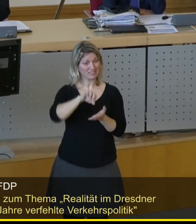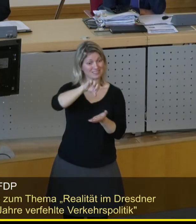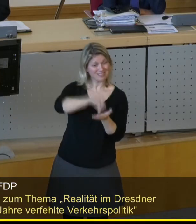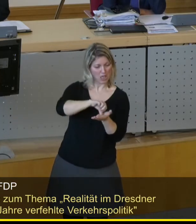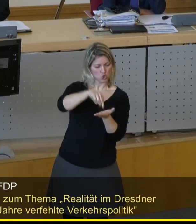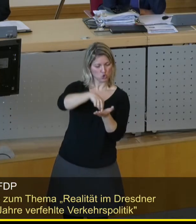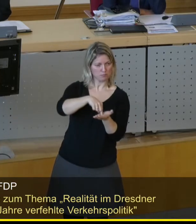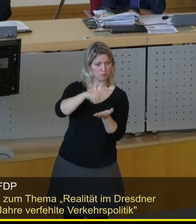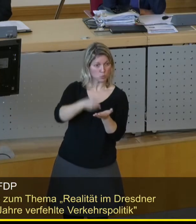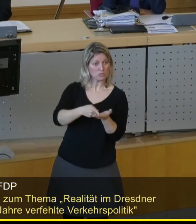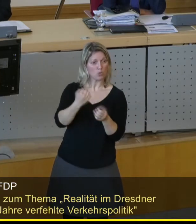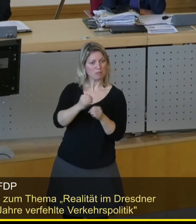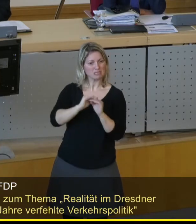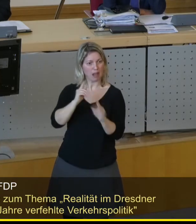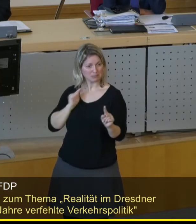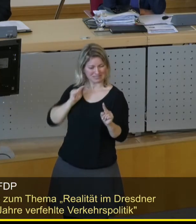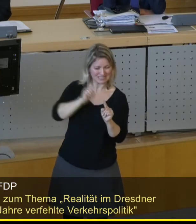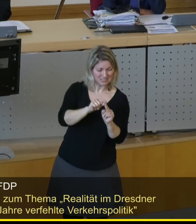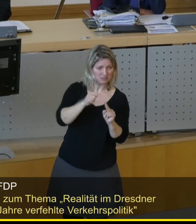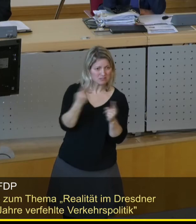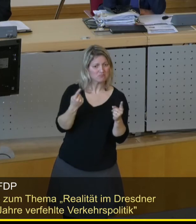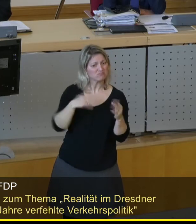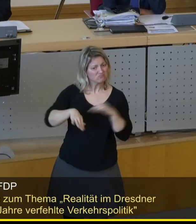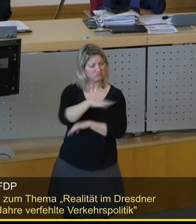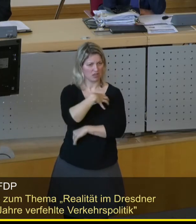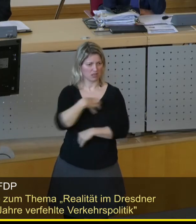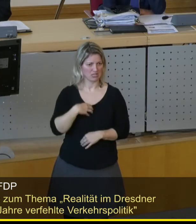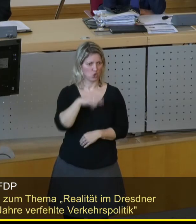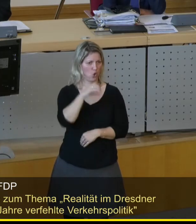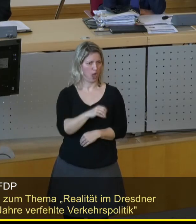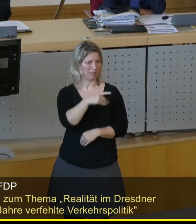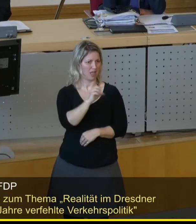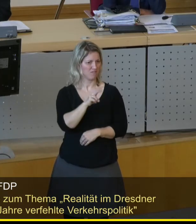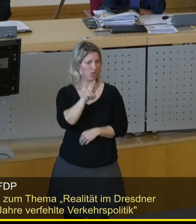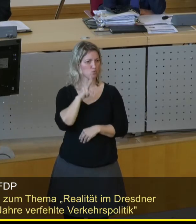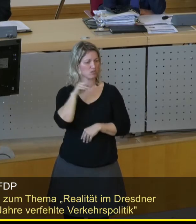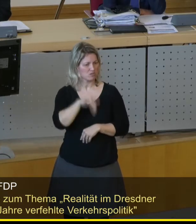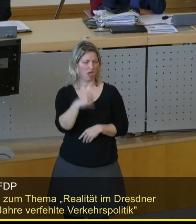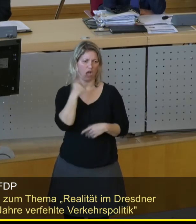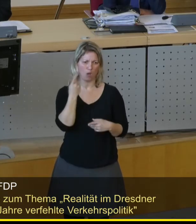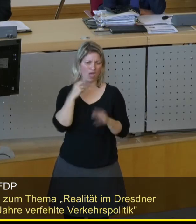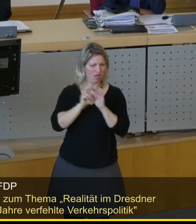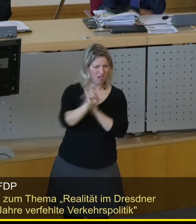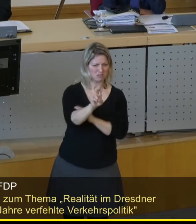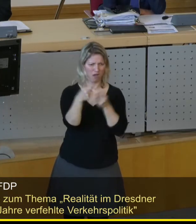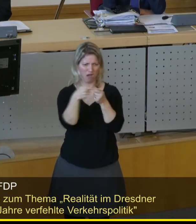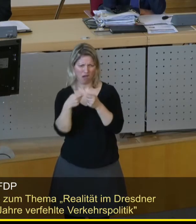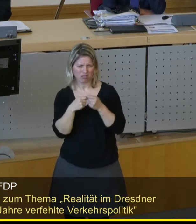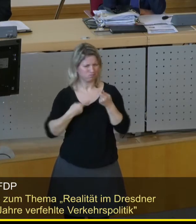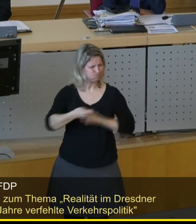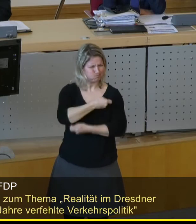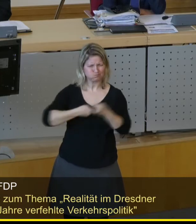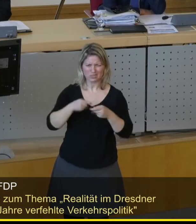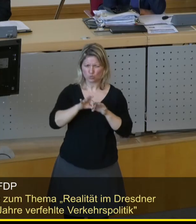bis zu seinem Arbeitsplatz fahren, sondern wir haben einen tollen ÖPNV in Dresden, wir haben eine super DVB, wir haben eine gute S-Bahn-Anbindung. Da muss es doch möglich